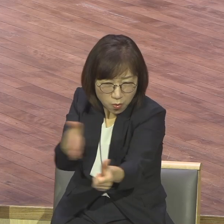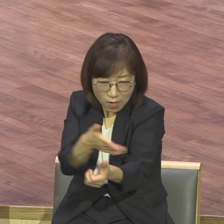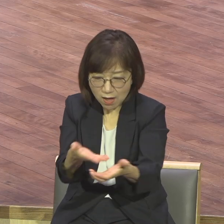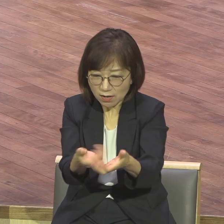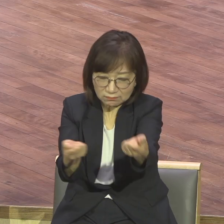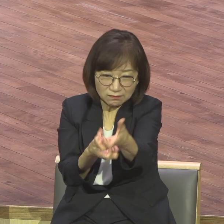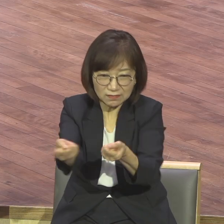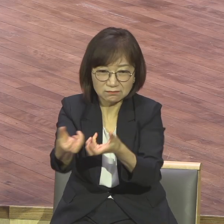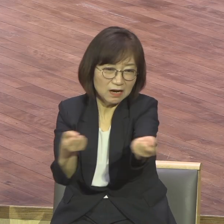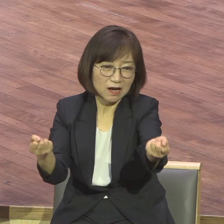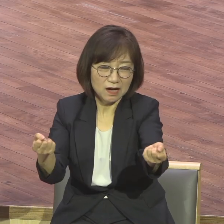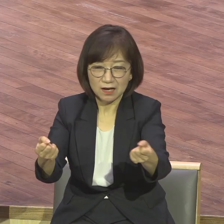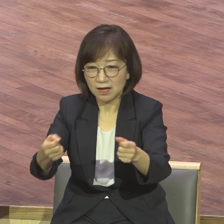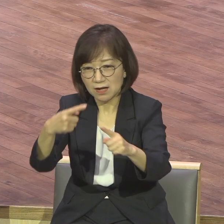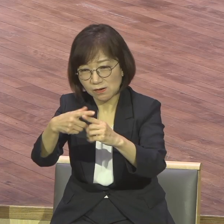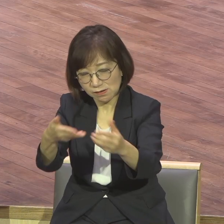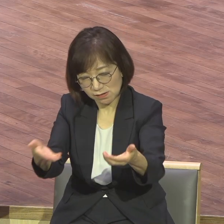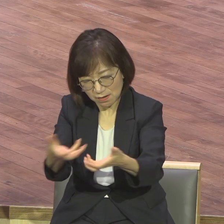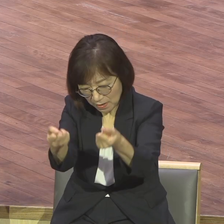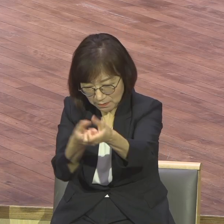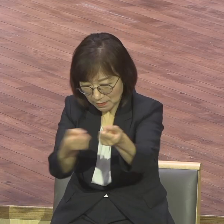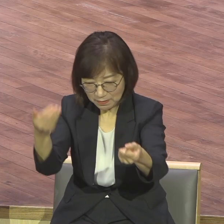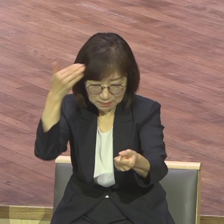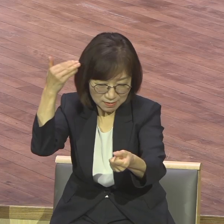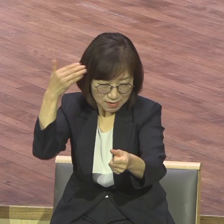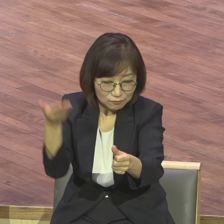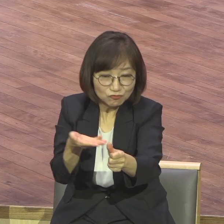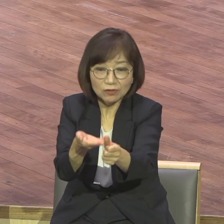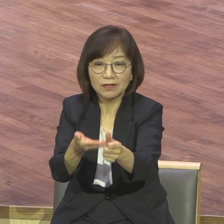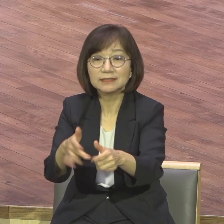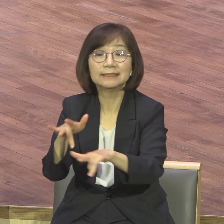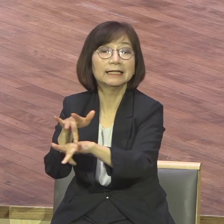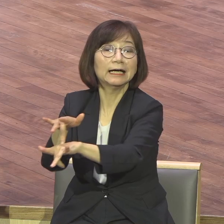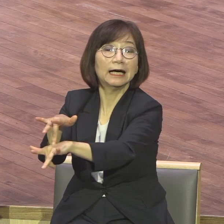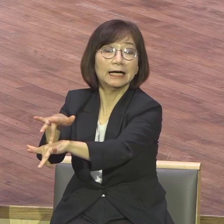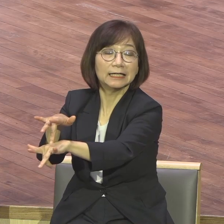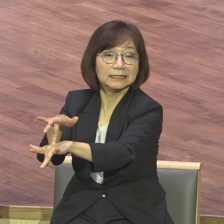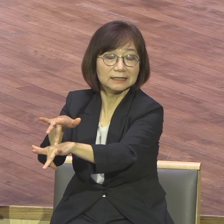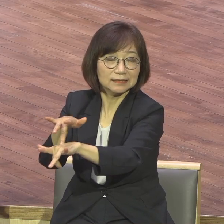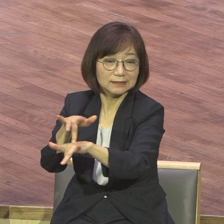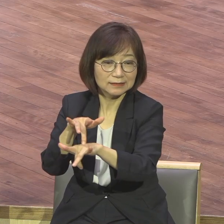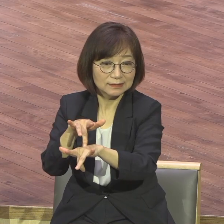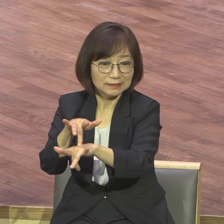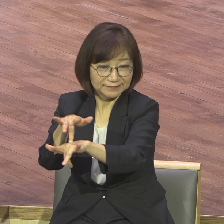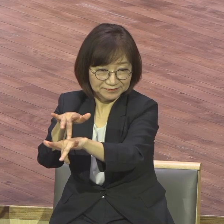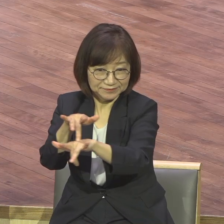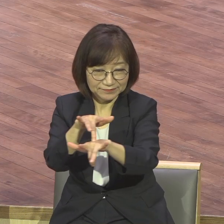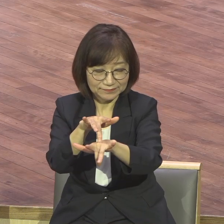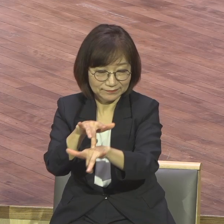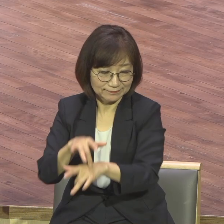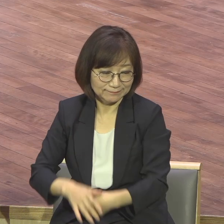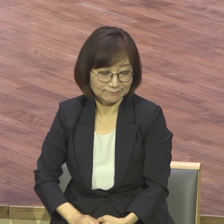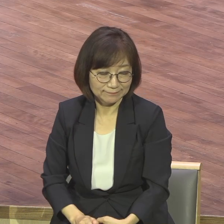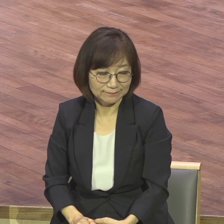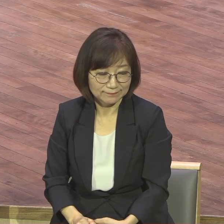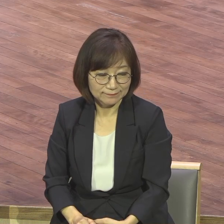교회도 깨야 돼요 계속 깨야 돼요 그걸 사단이 주를 하고 핵심 전략이에요 어떻게 깹니까